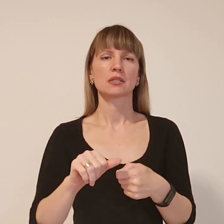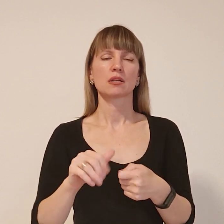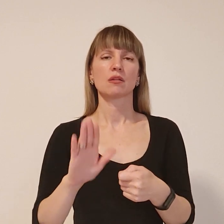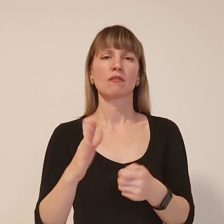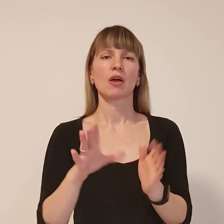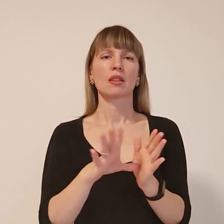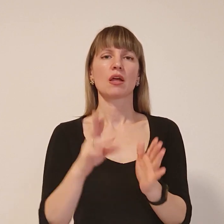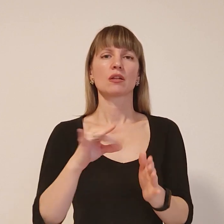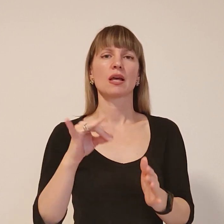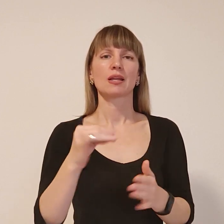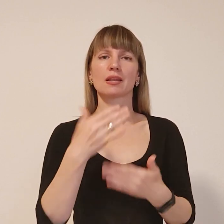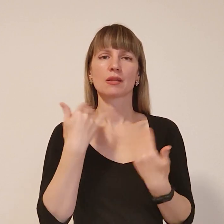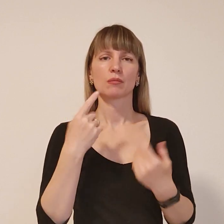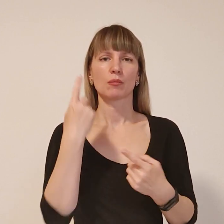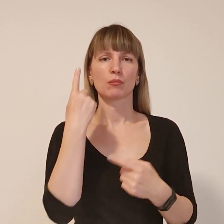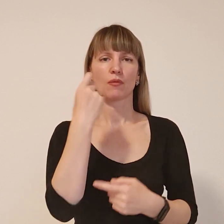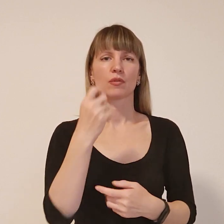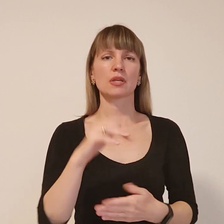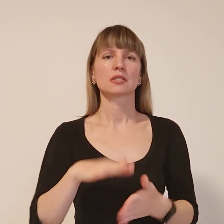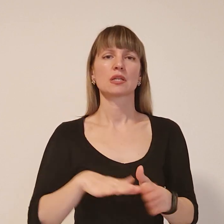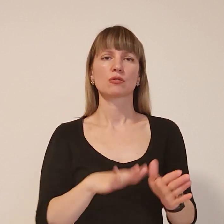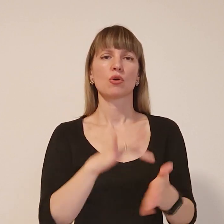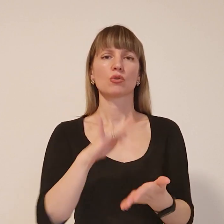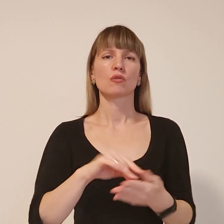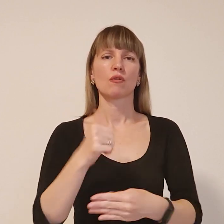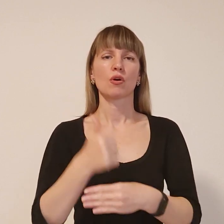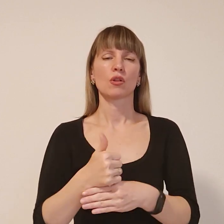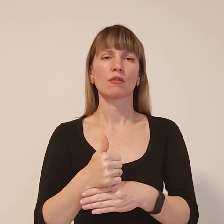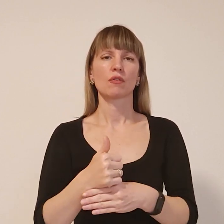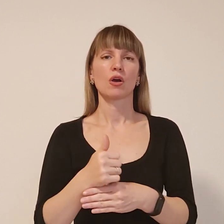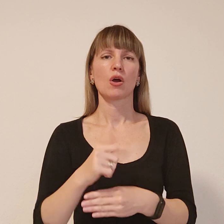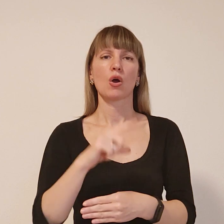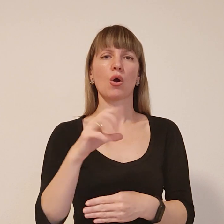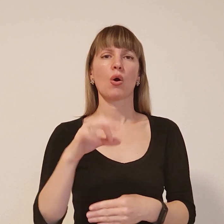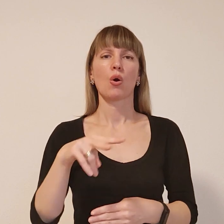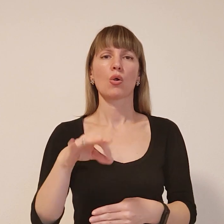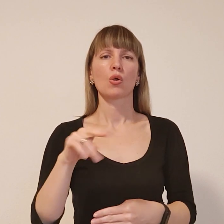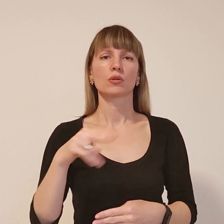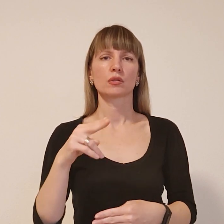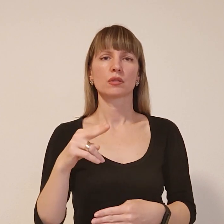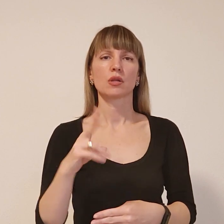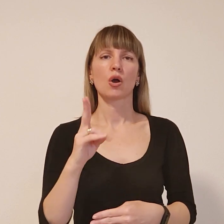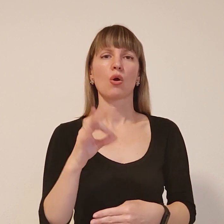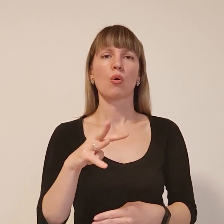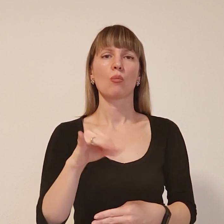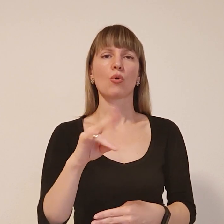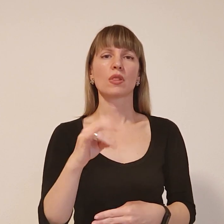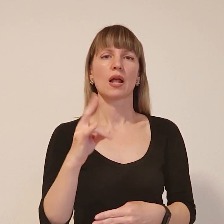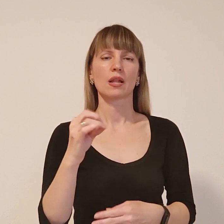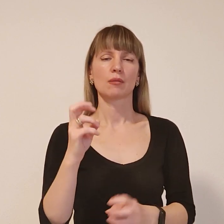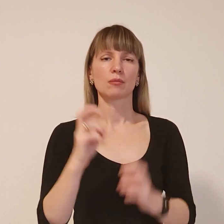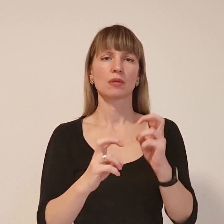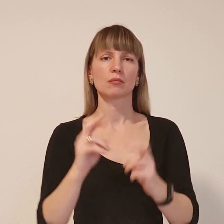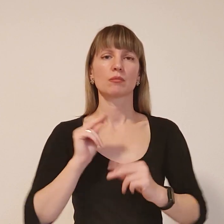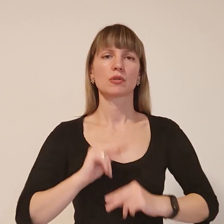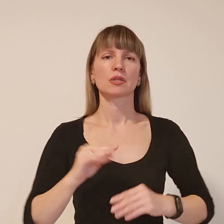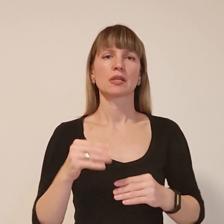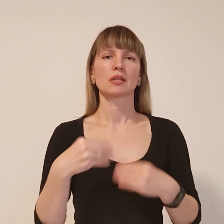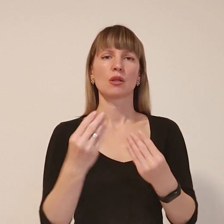немає, повідомив заступник міського голови енергодара Сергій Холод. Комунальні підприємства підпрацьовують і надають послуги, які